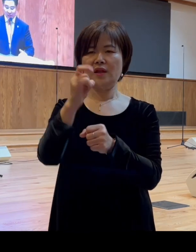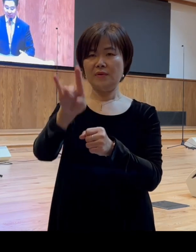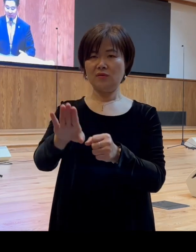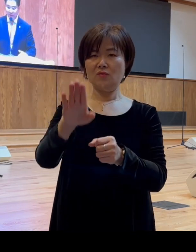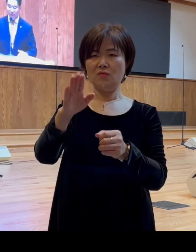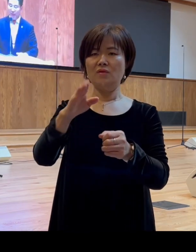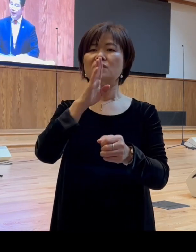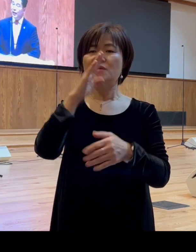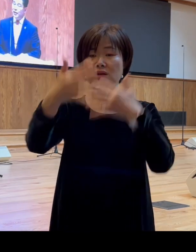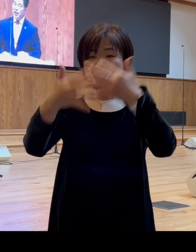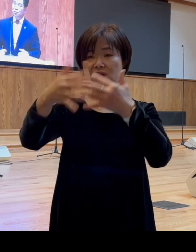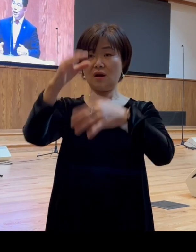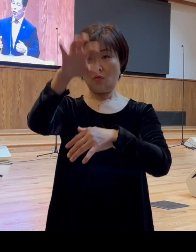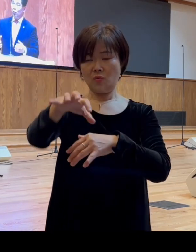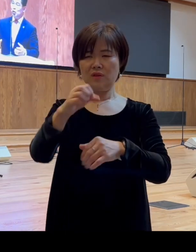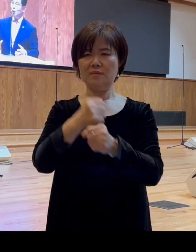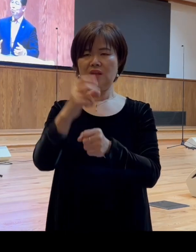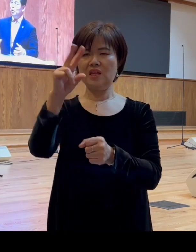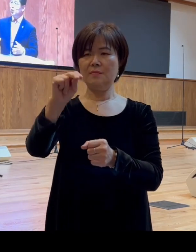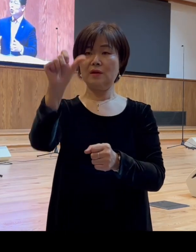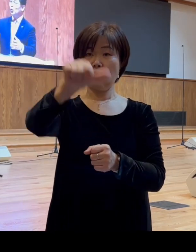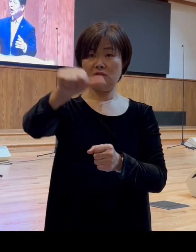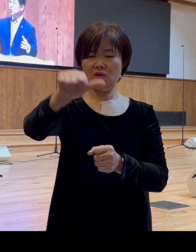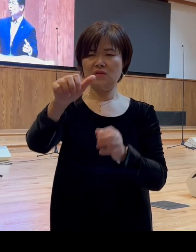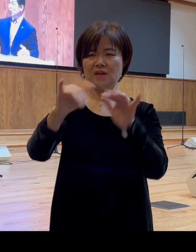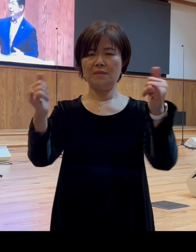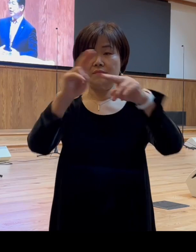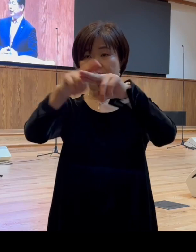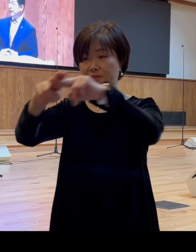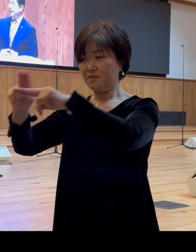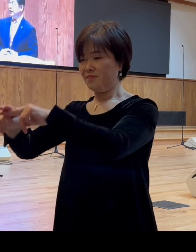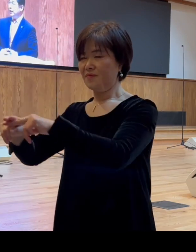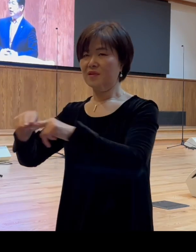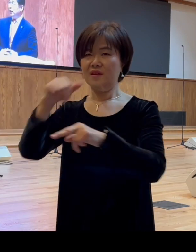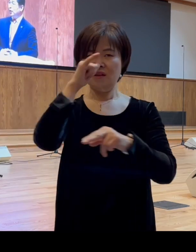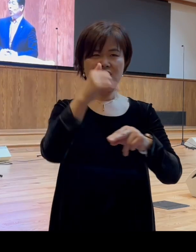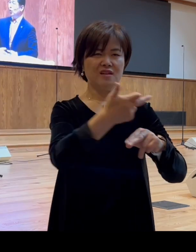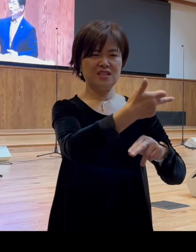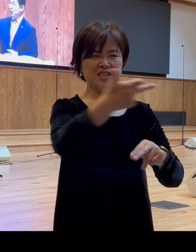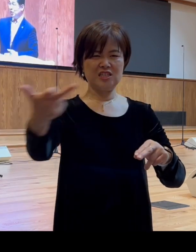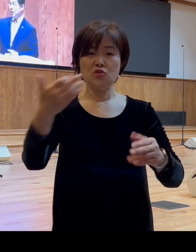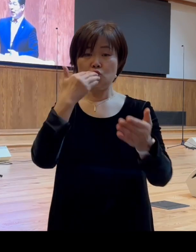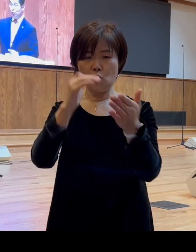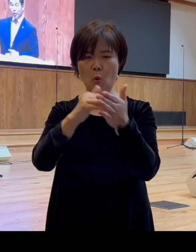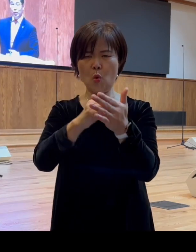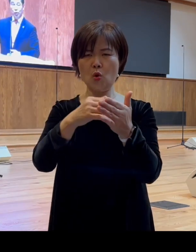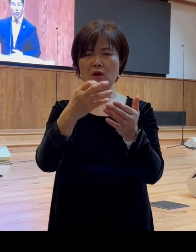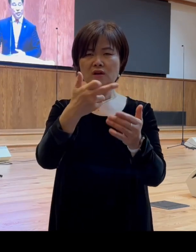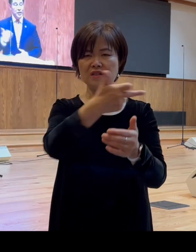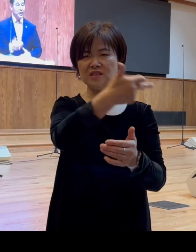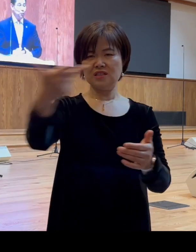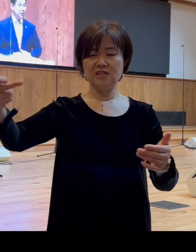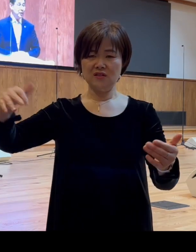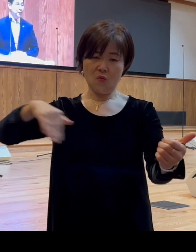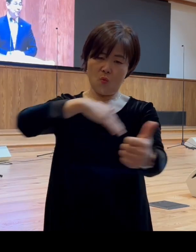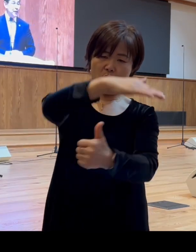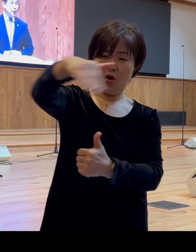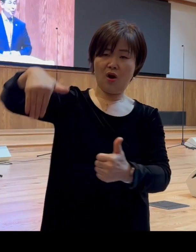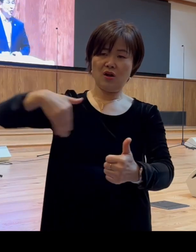한 2만 5천명 정도가 앉을 수 있는 돌로 지어진 아주 큰 원형극장입니다 그럼 그렇게 많은